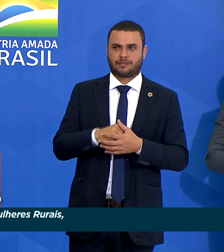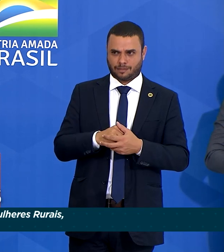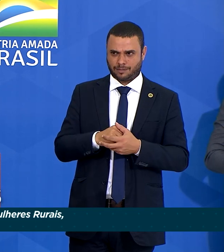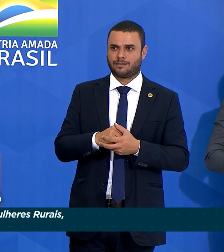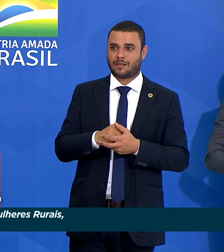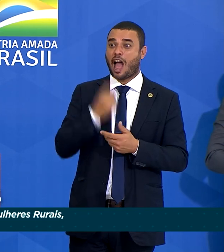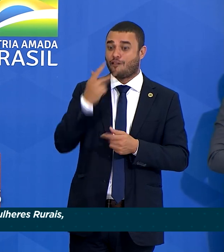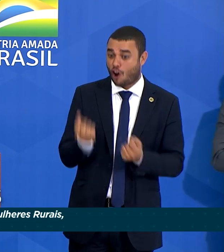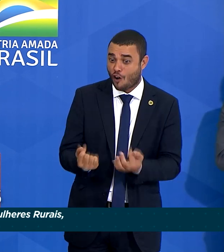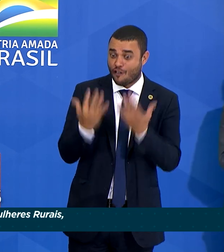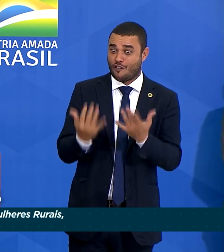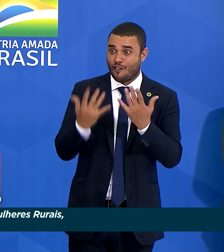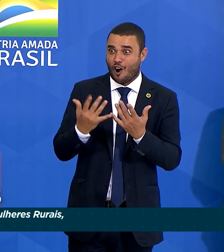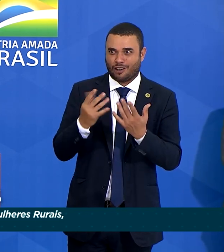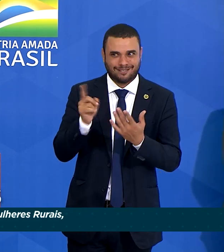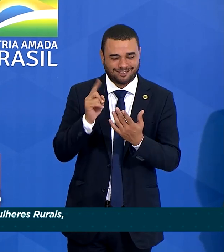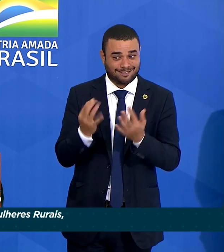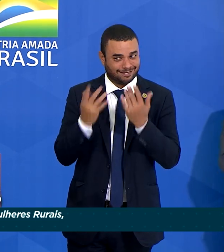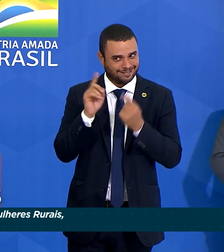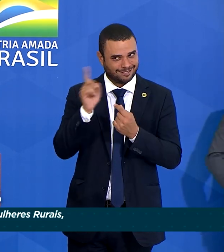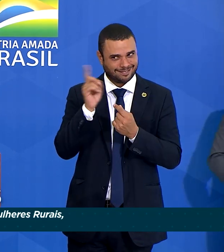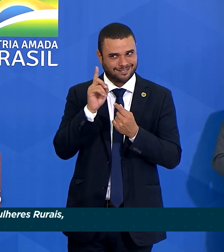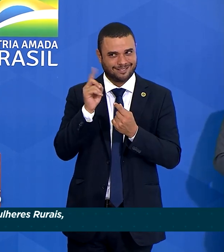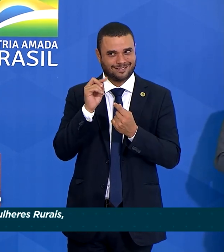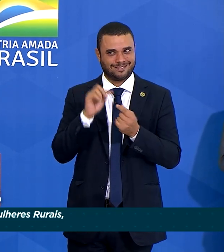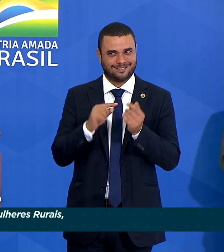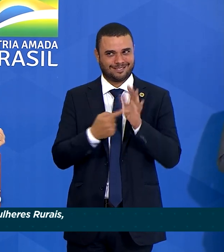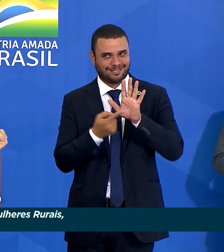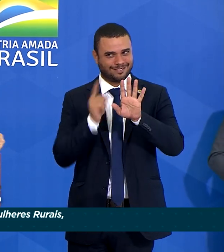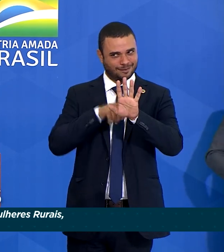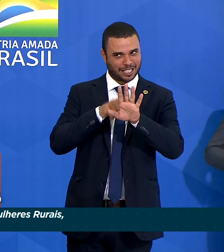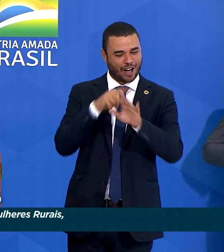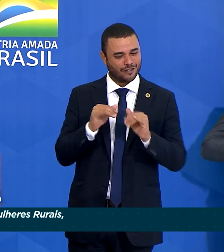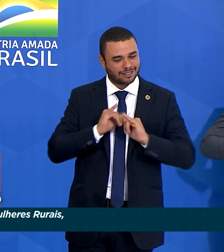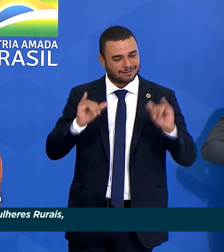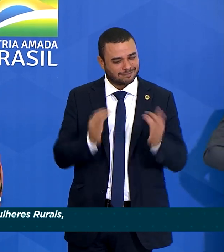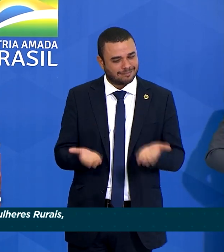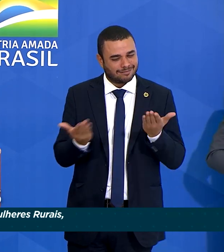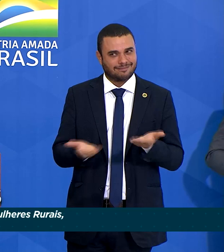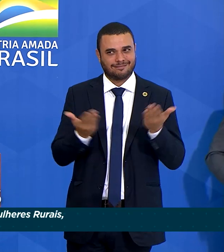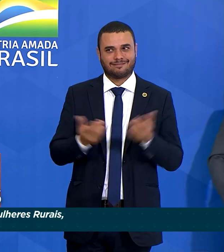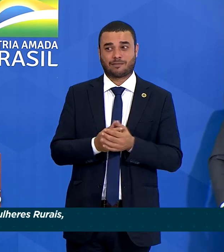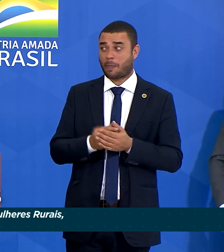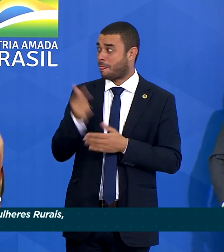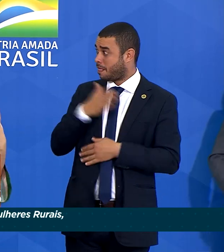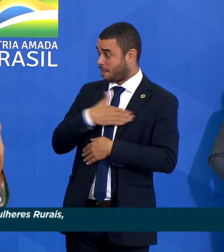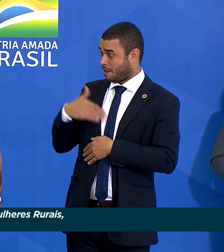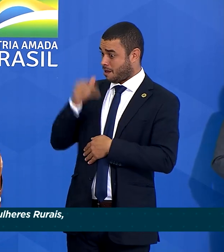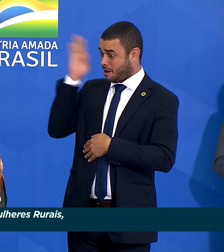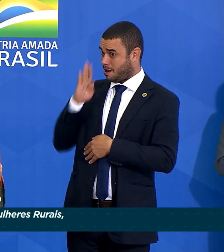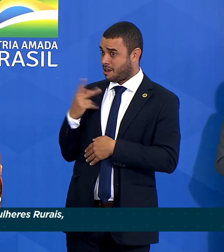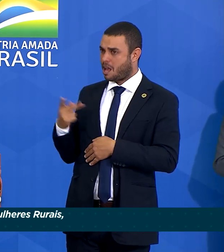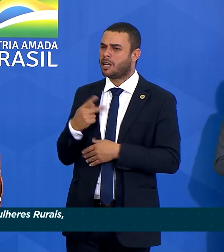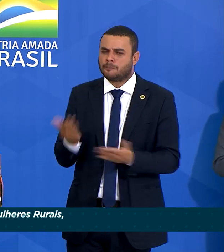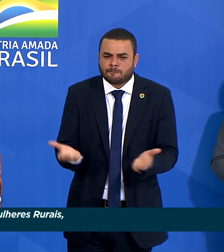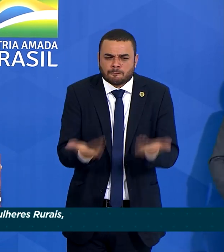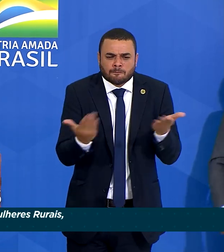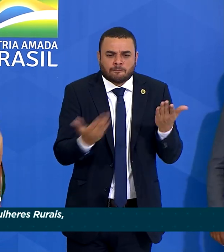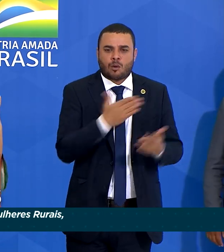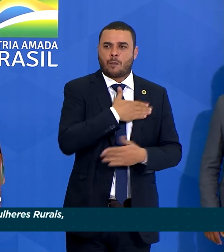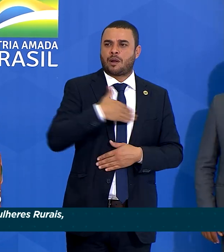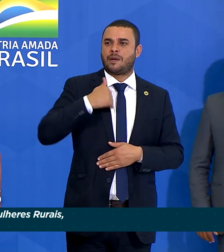Tem uma primeira dama no Brasil incentivando as primeiras damas do continente